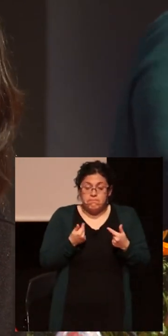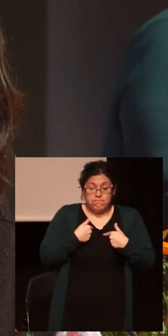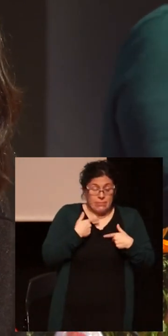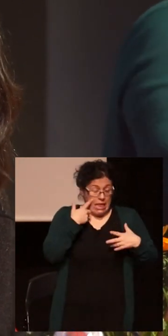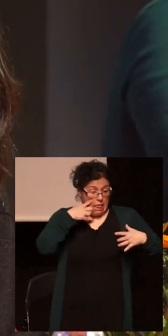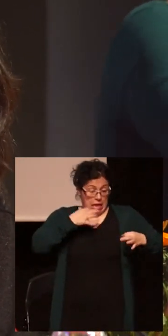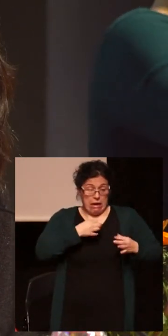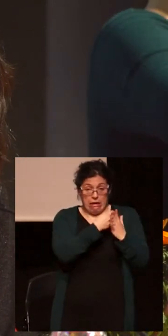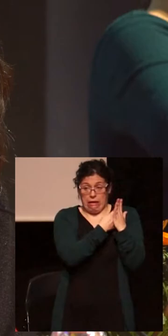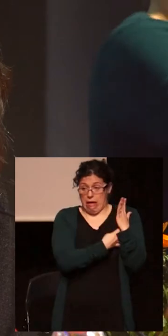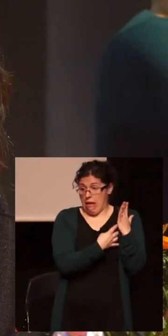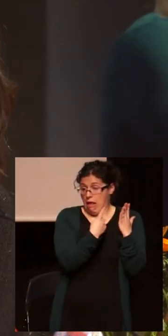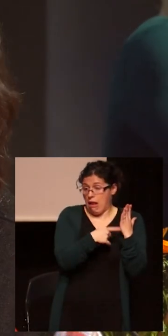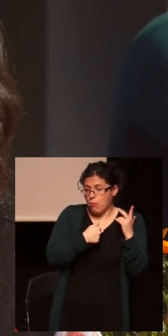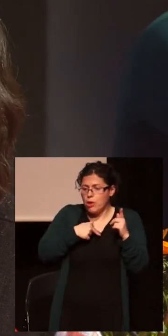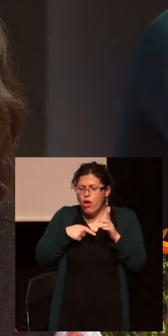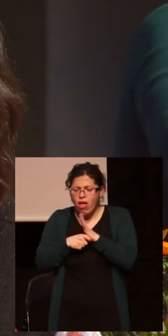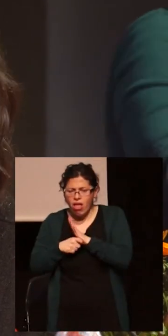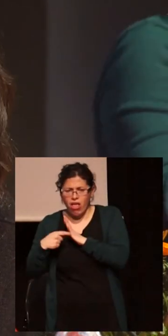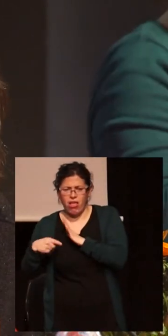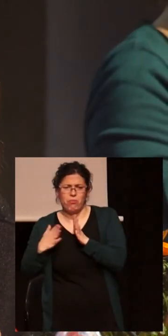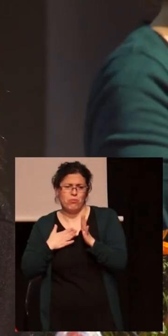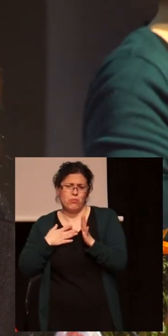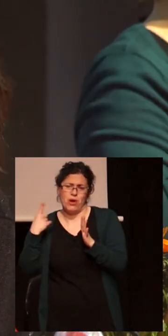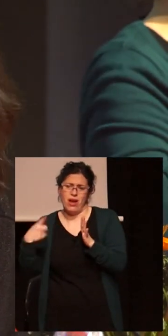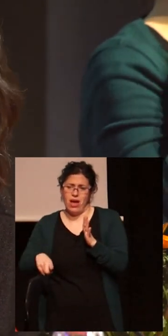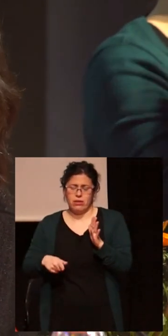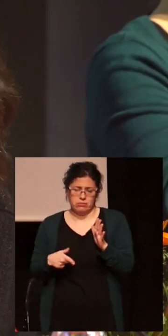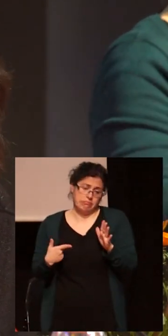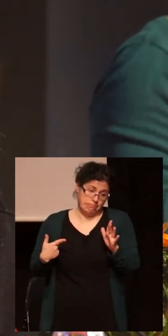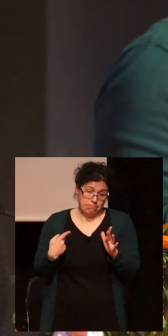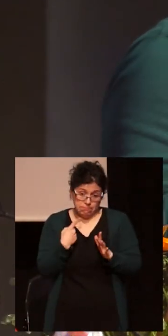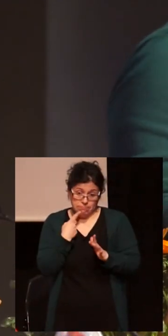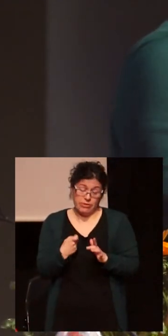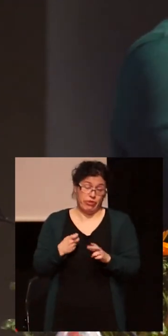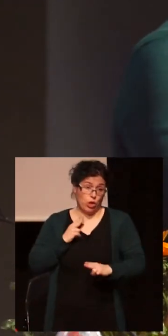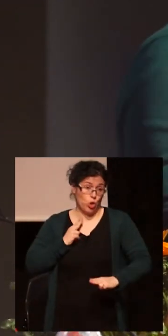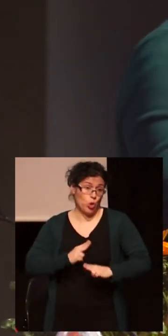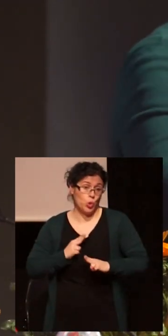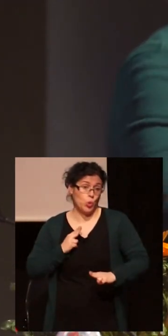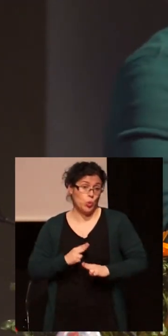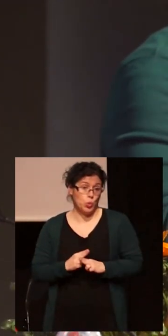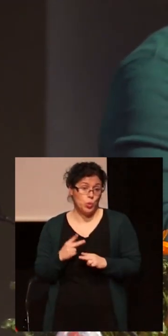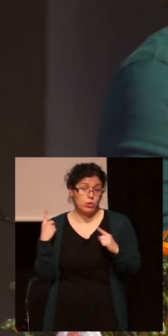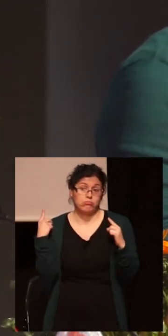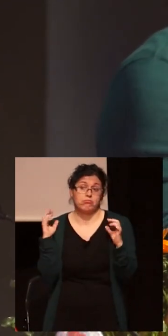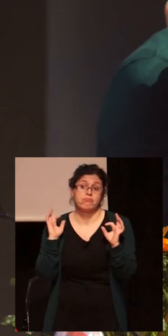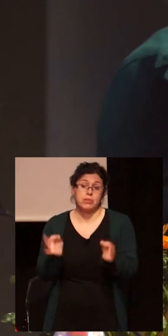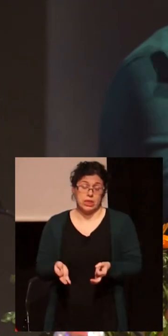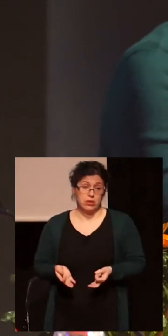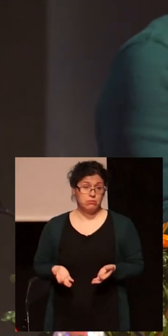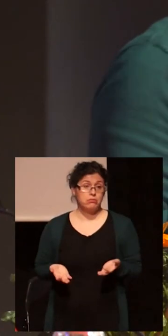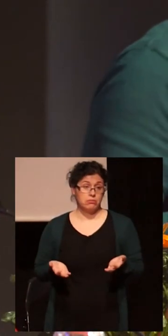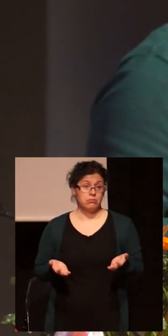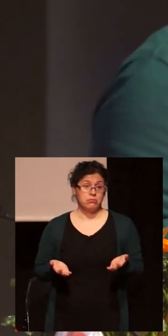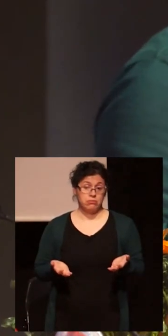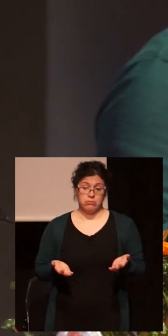tenemos otras estrategias chungas, porque son muy duras, tenemos que estar al pie del caño… Perdonad, no quería hacer la